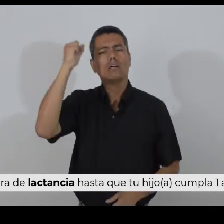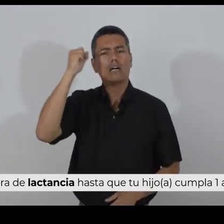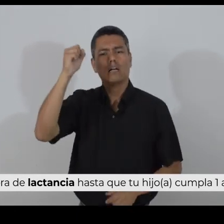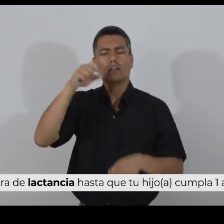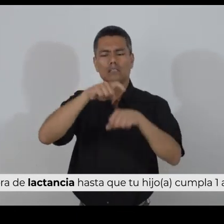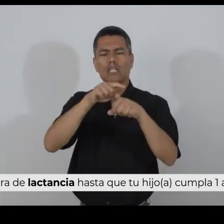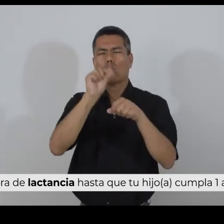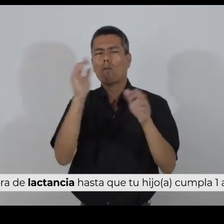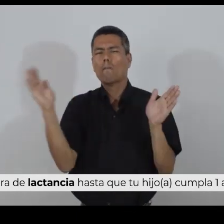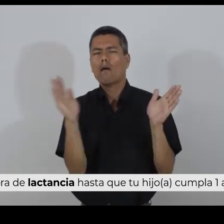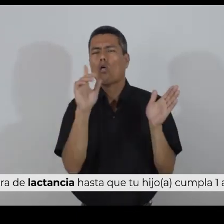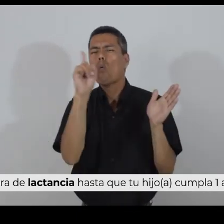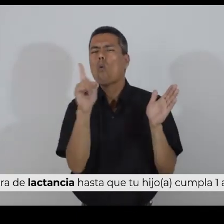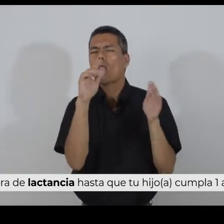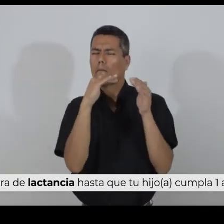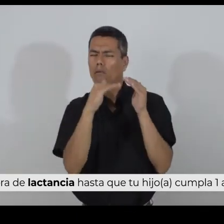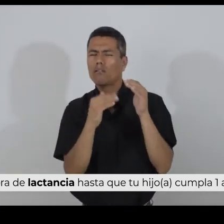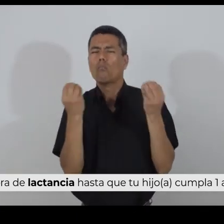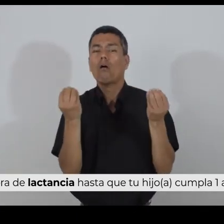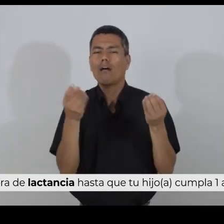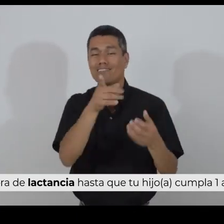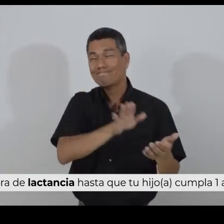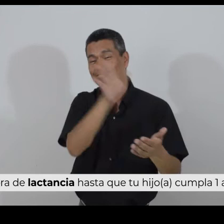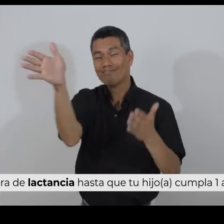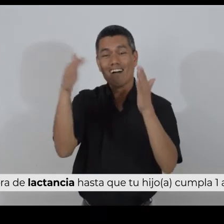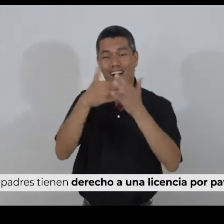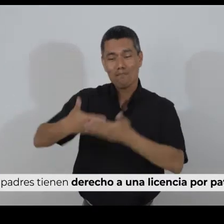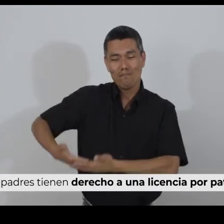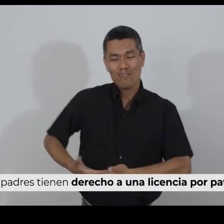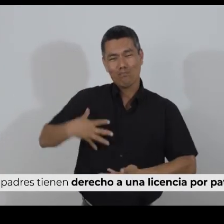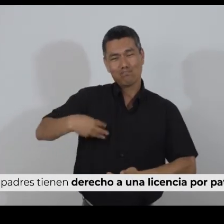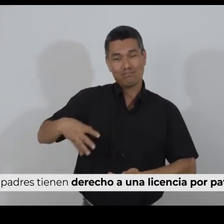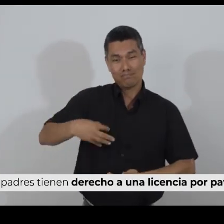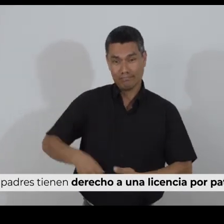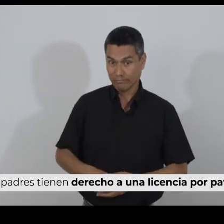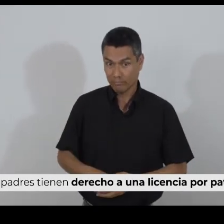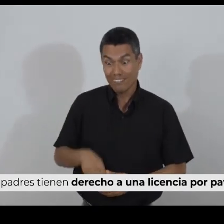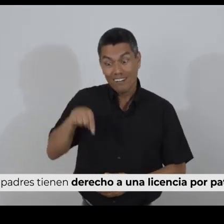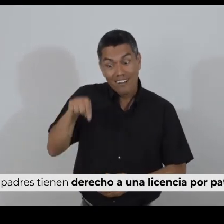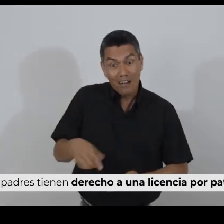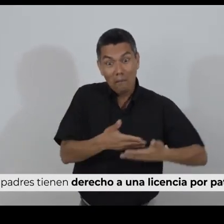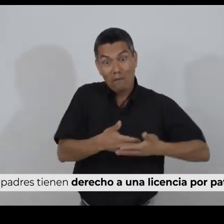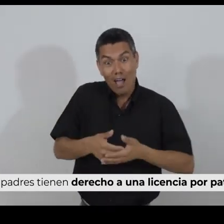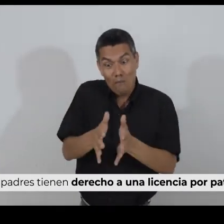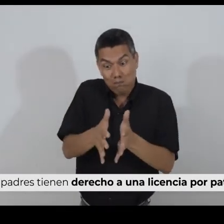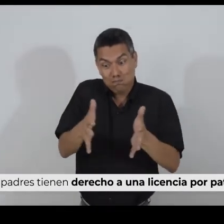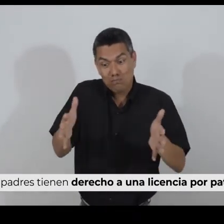cumpla un año de edad. Y los padres tienen